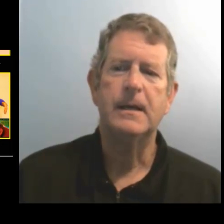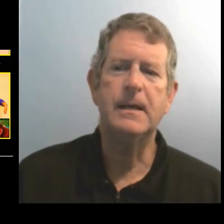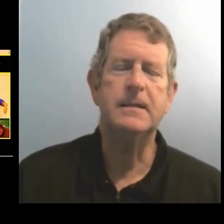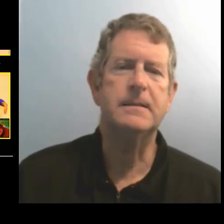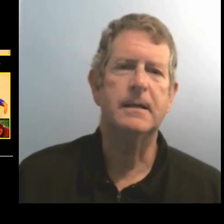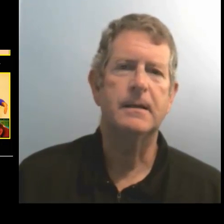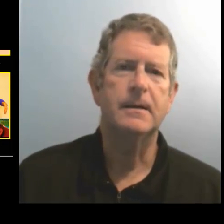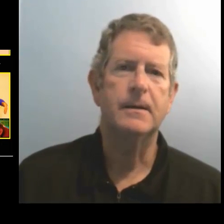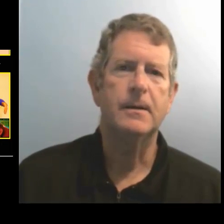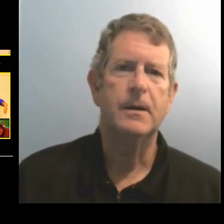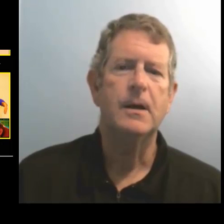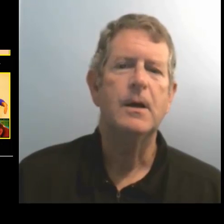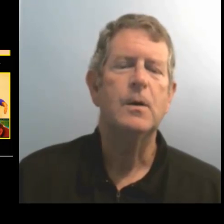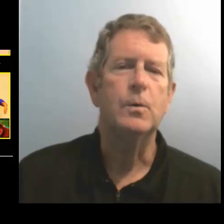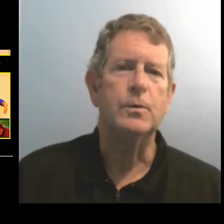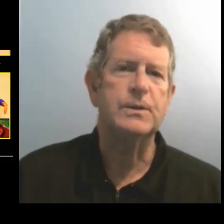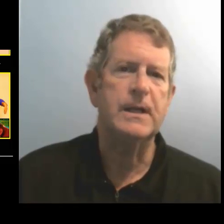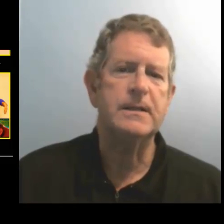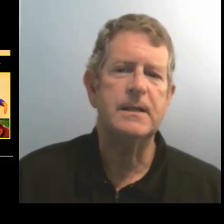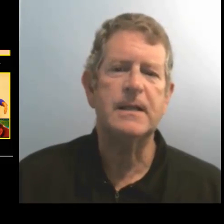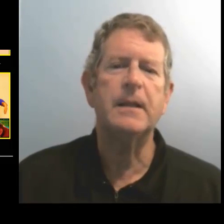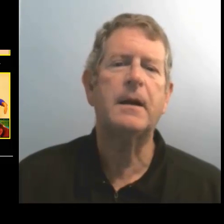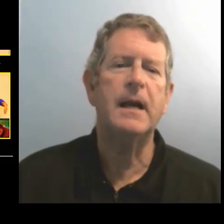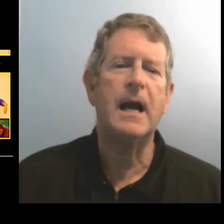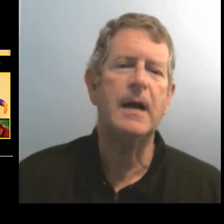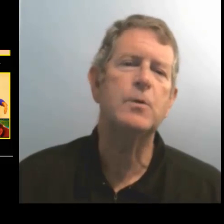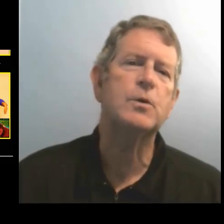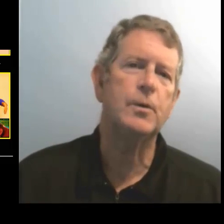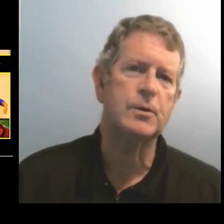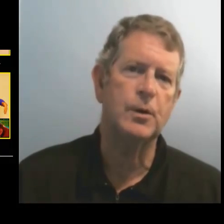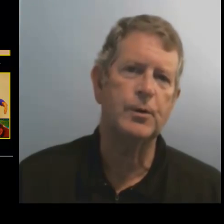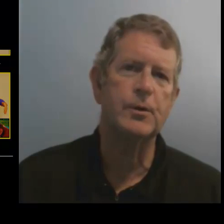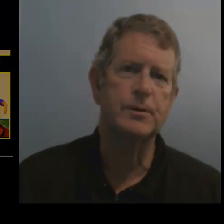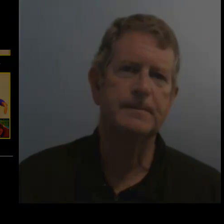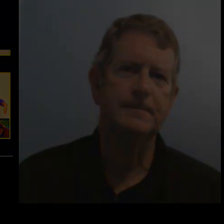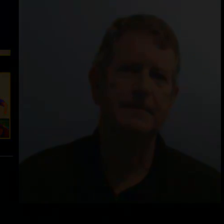15. Ustedes están relajados con nosotros.